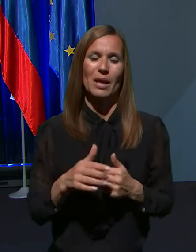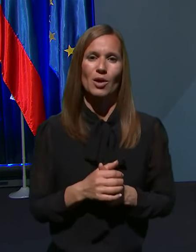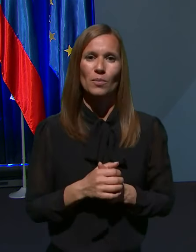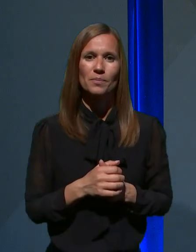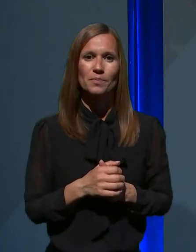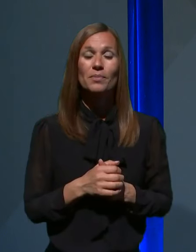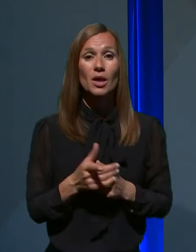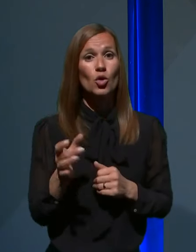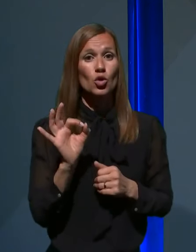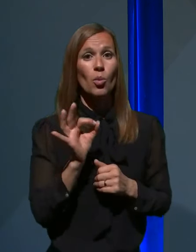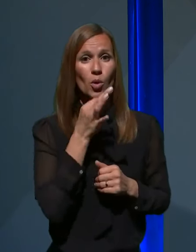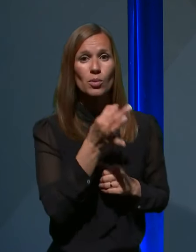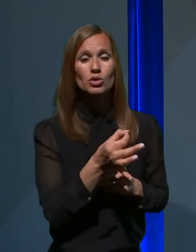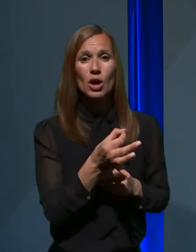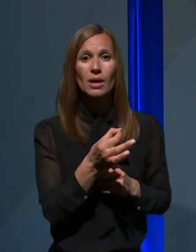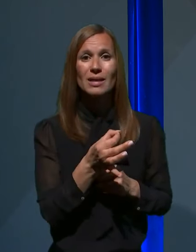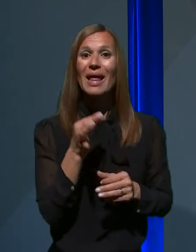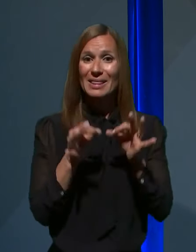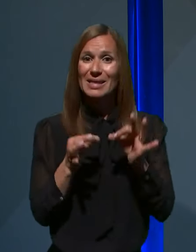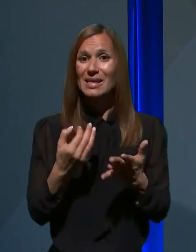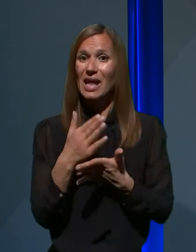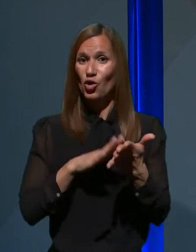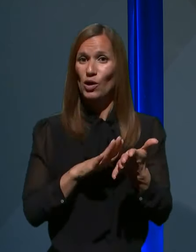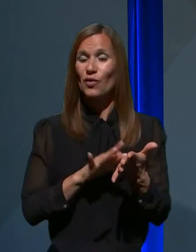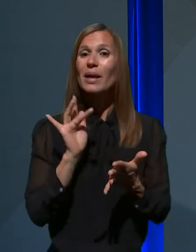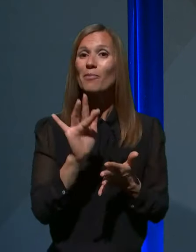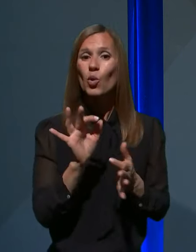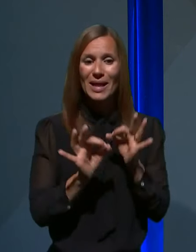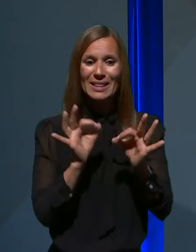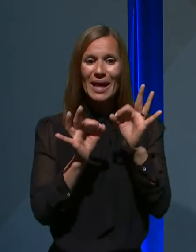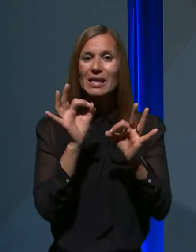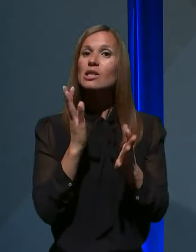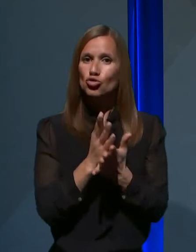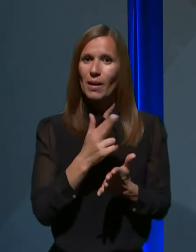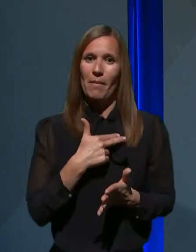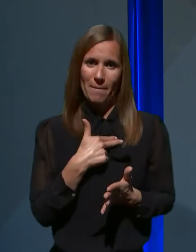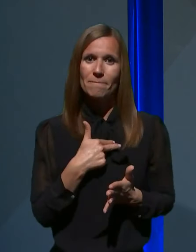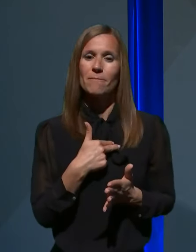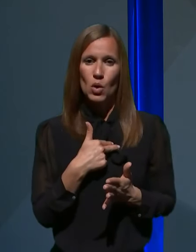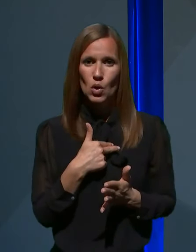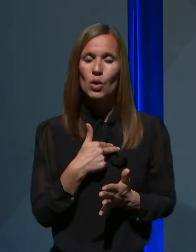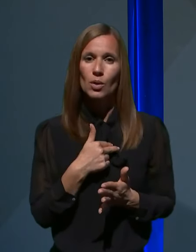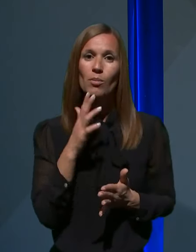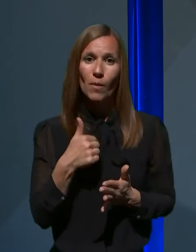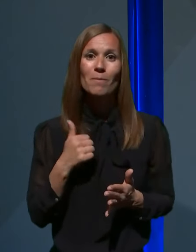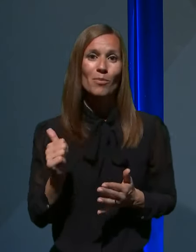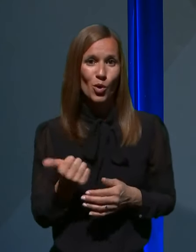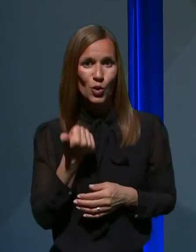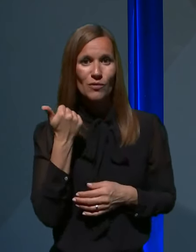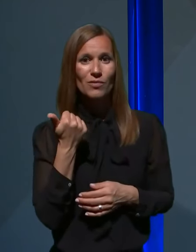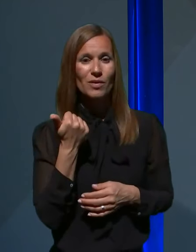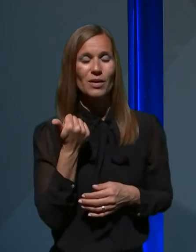zelo dobro vprašanje. Teste za dokazovanje proti teles že imamo. Ponovil bom, da so v